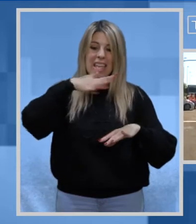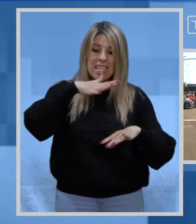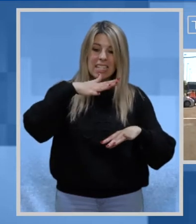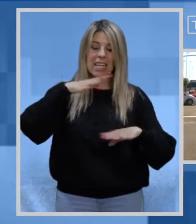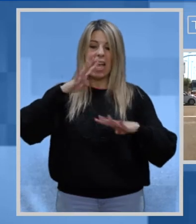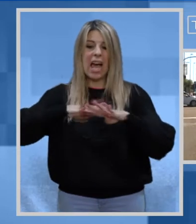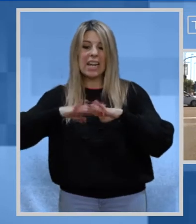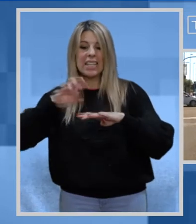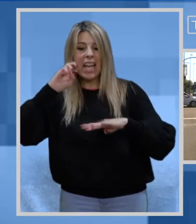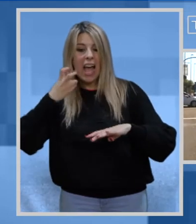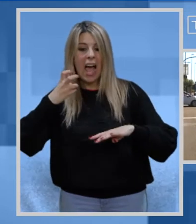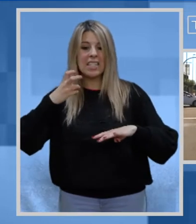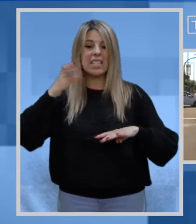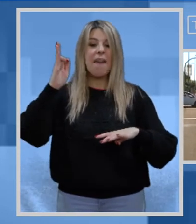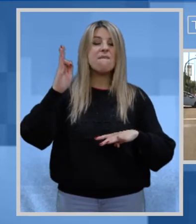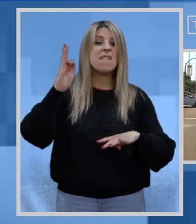gas, fibra ottica